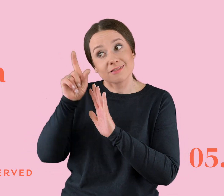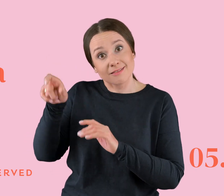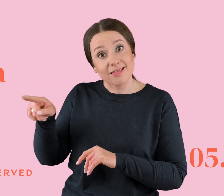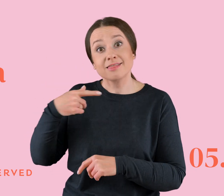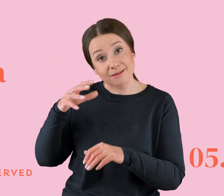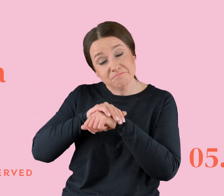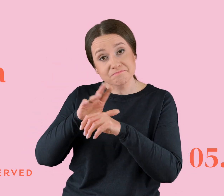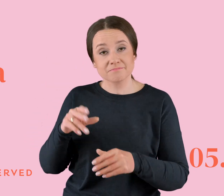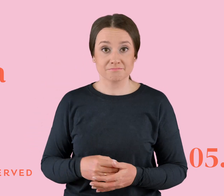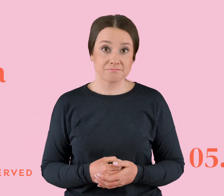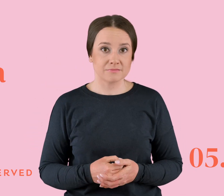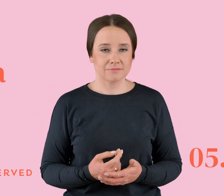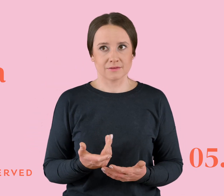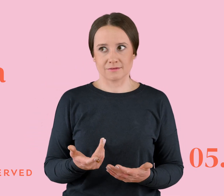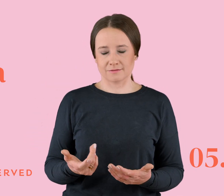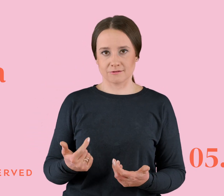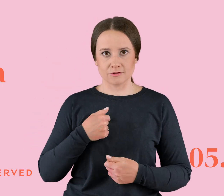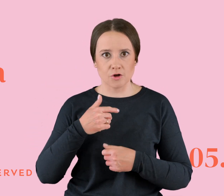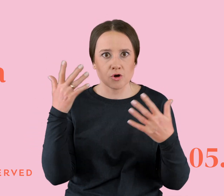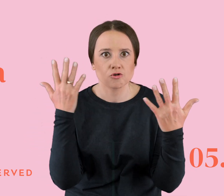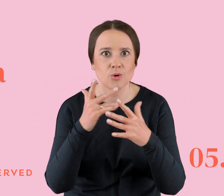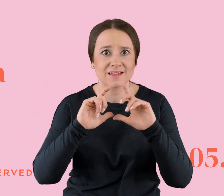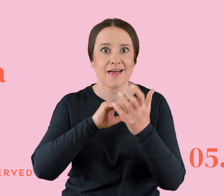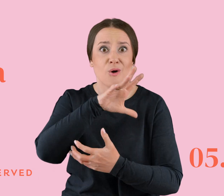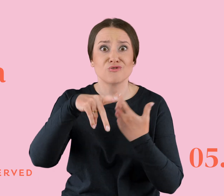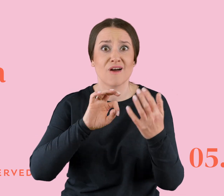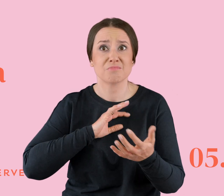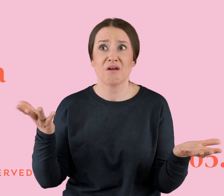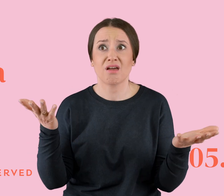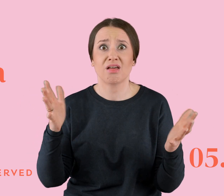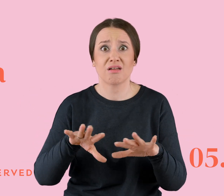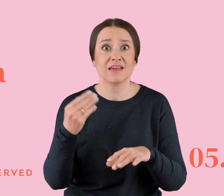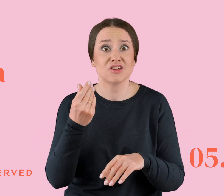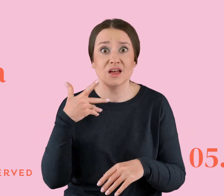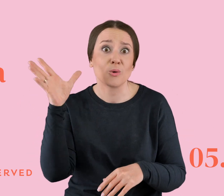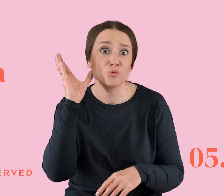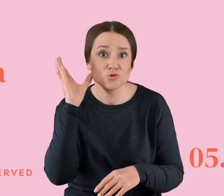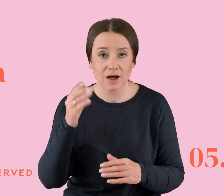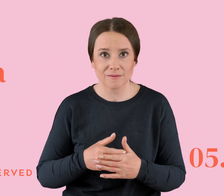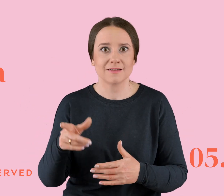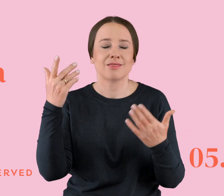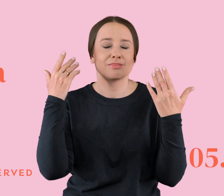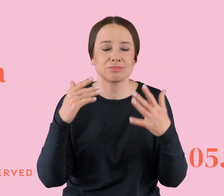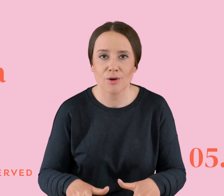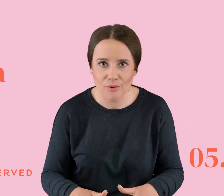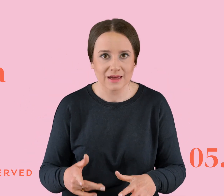Było to, kurwa, dla mnie lekko mówiąc, szokiem. Cały mój świat się zawalił, usłyszałem jeszcze i słuchajcie, tutaj aż przystopuję,